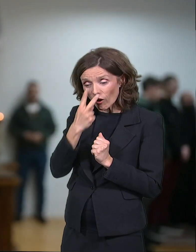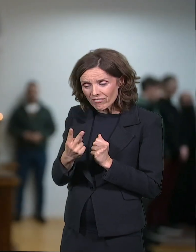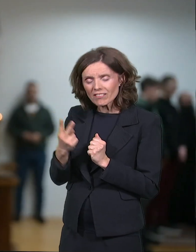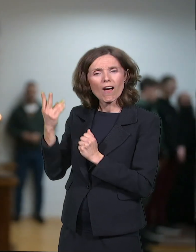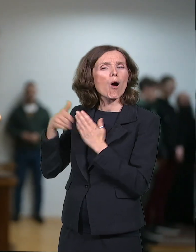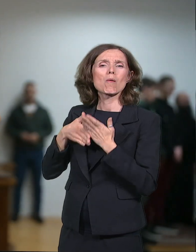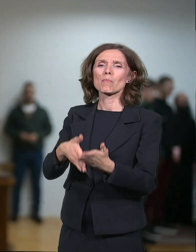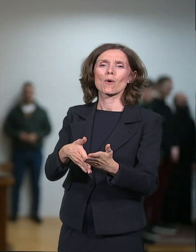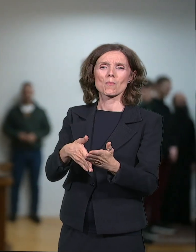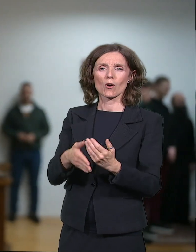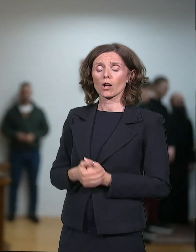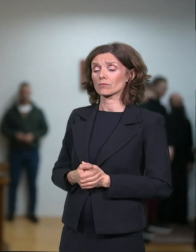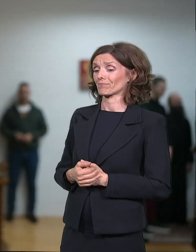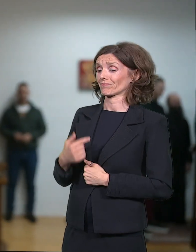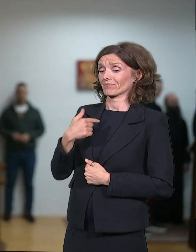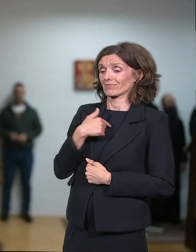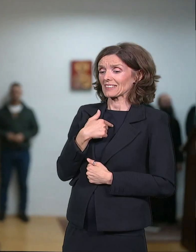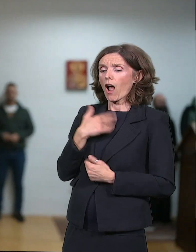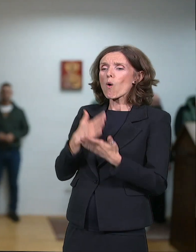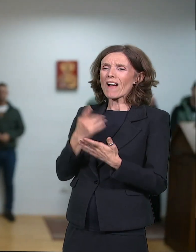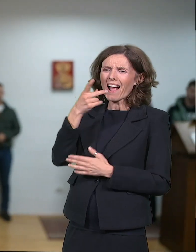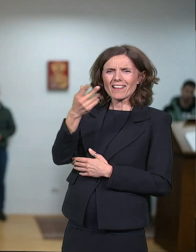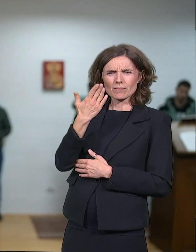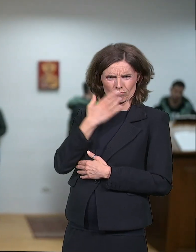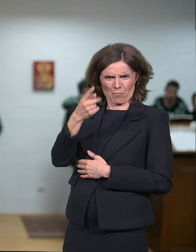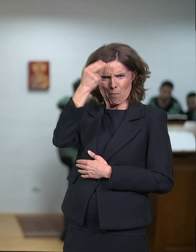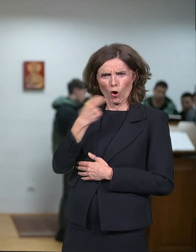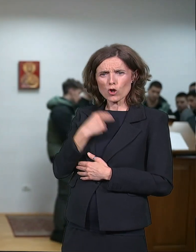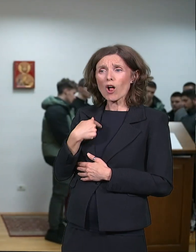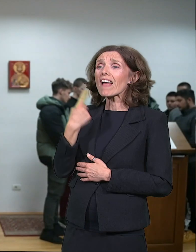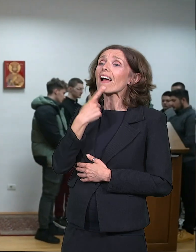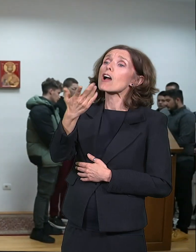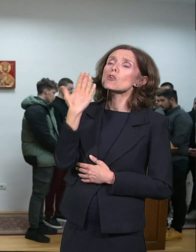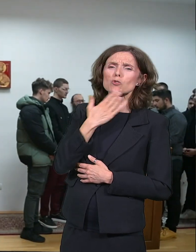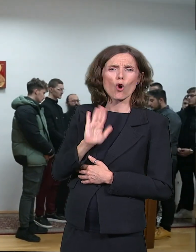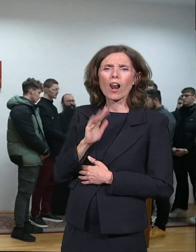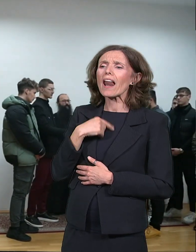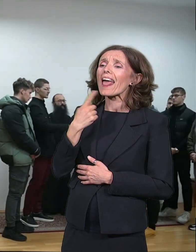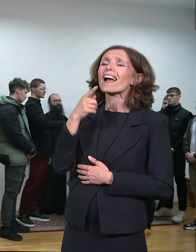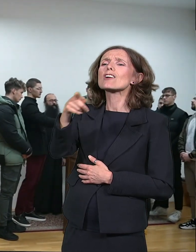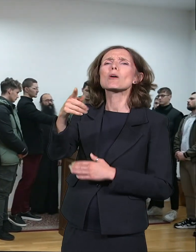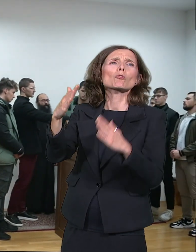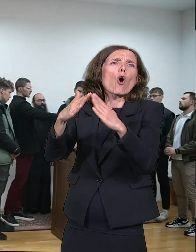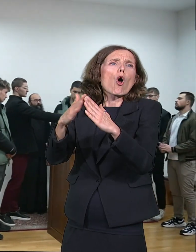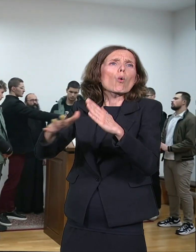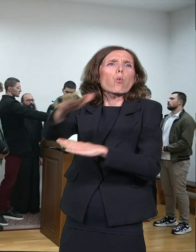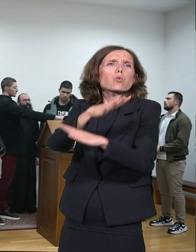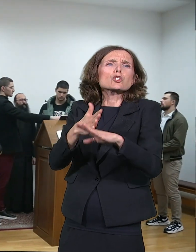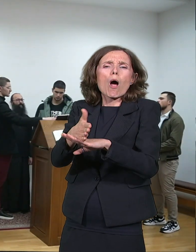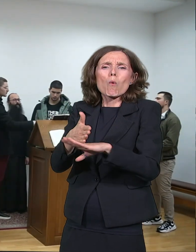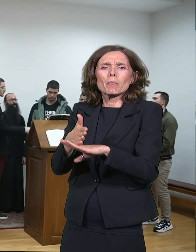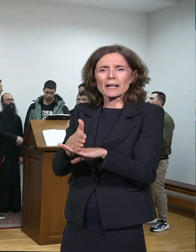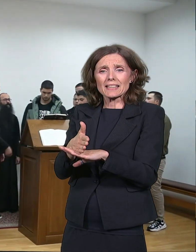Stano imam potrebu da kažem ona kuća u Prizrenu za bogoslovje. Ona kuća u Prizrenu je postala jedna od